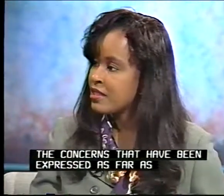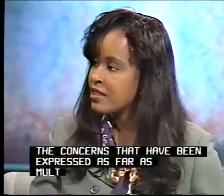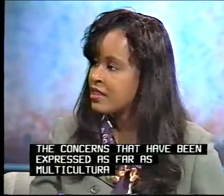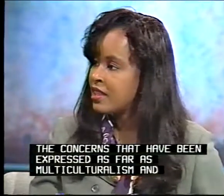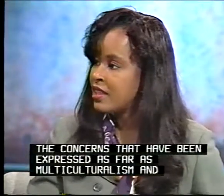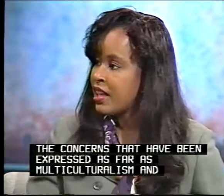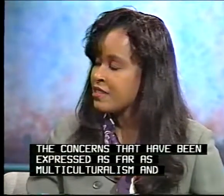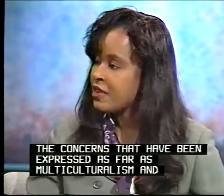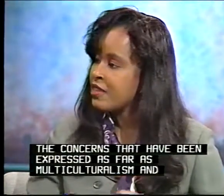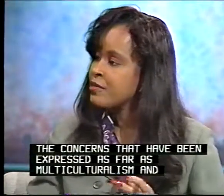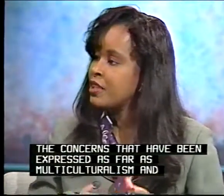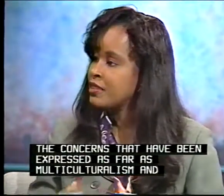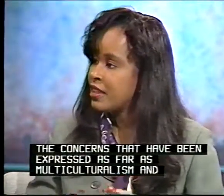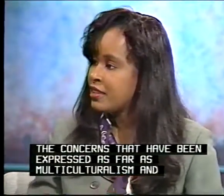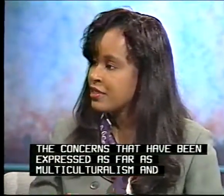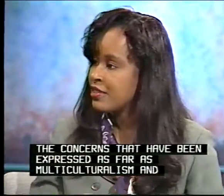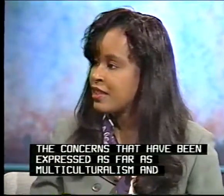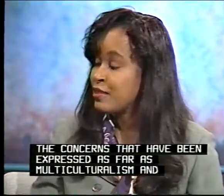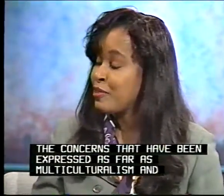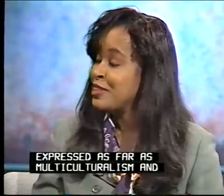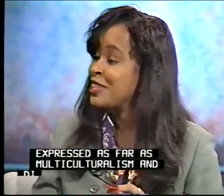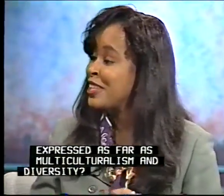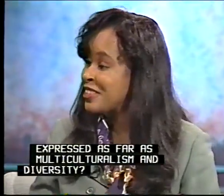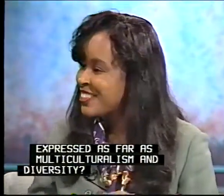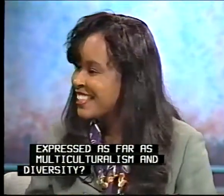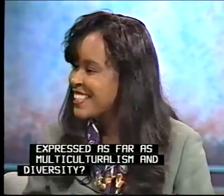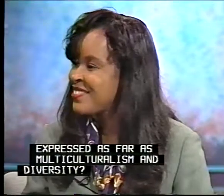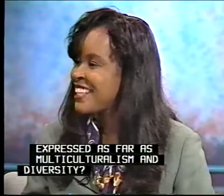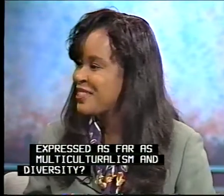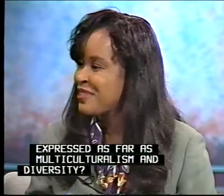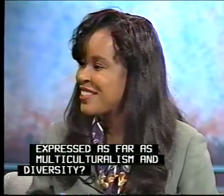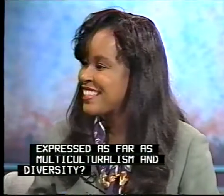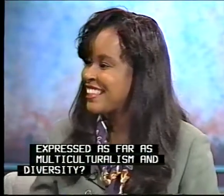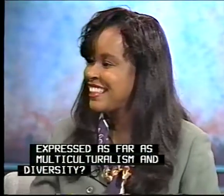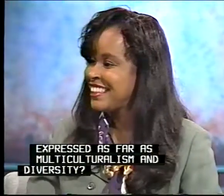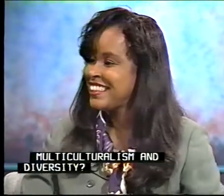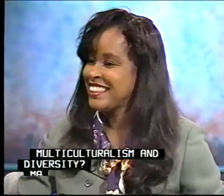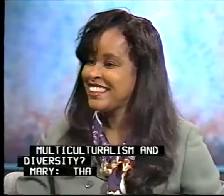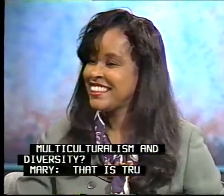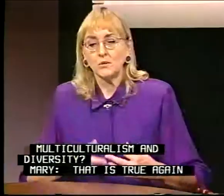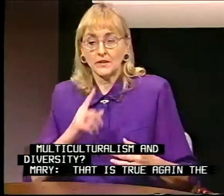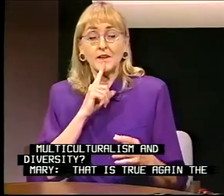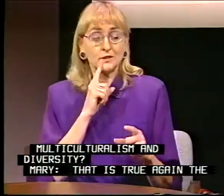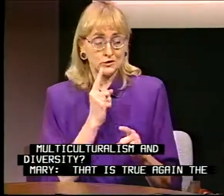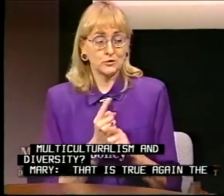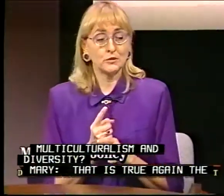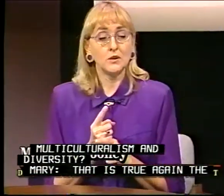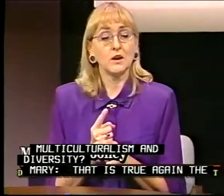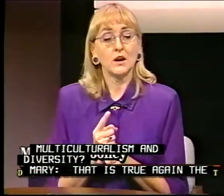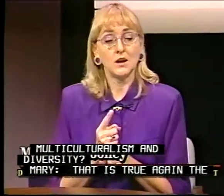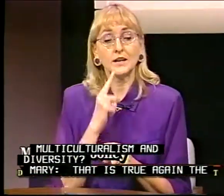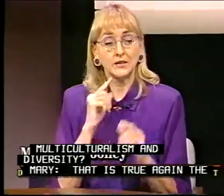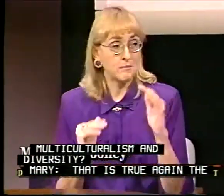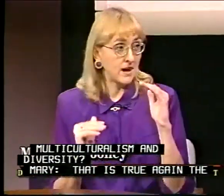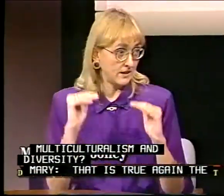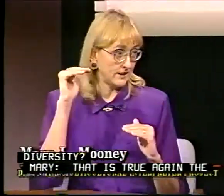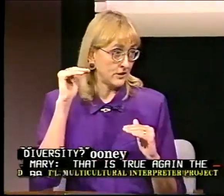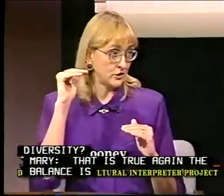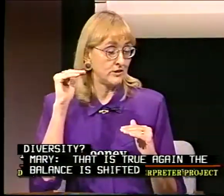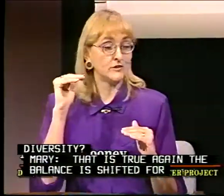as far as multiculturalism and diversity? Well, that is true. Again, the balance is shifted